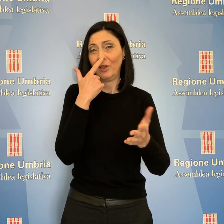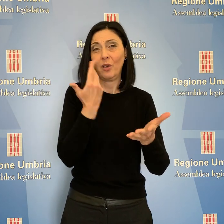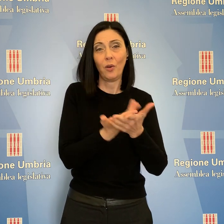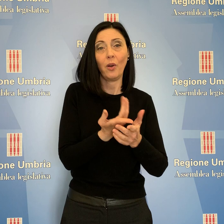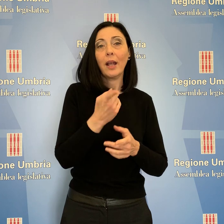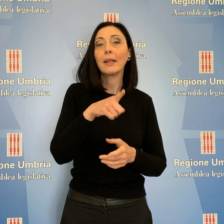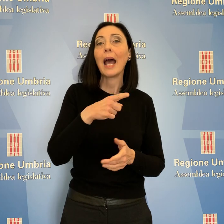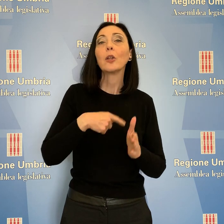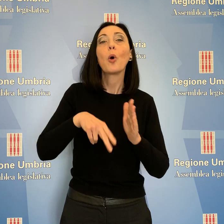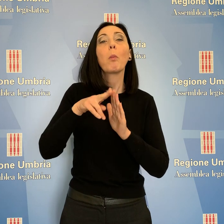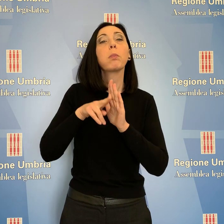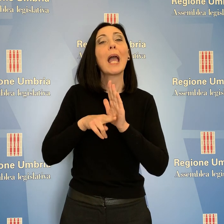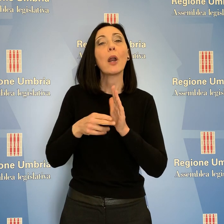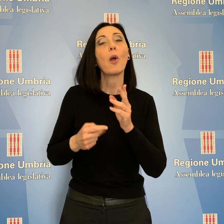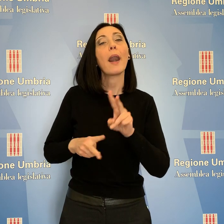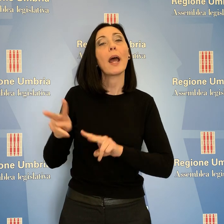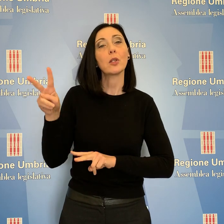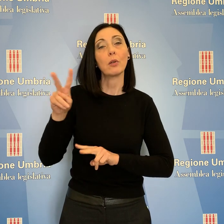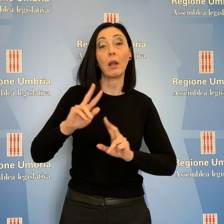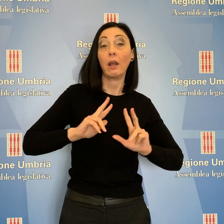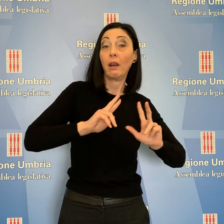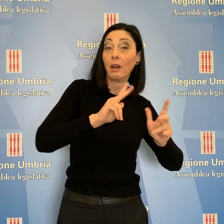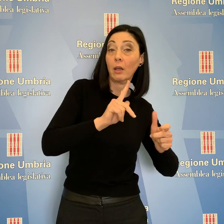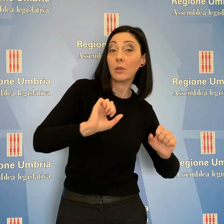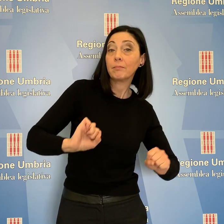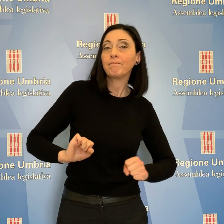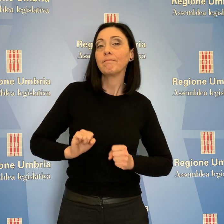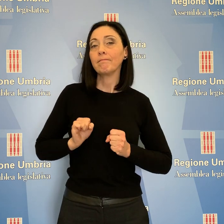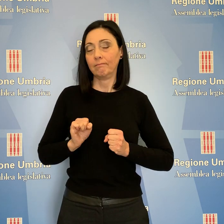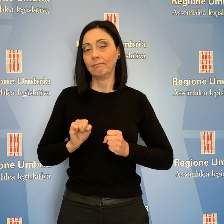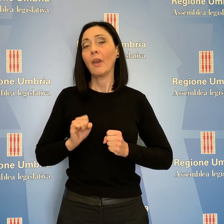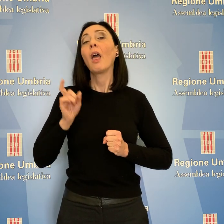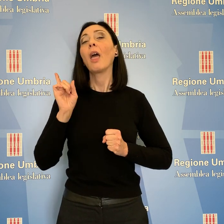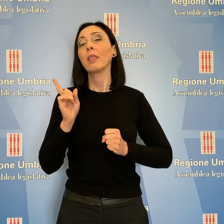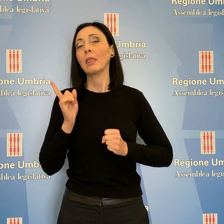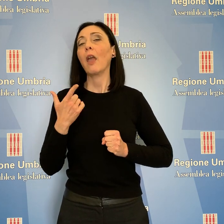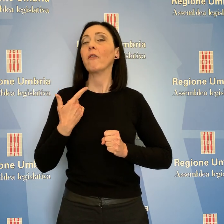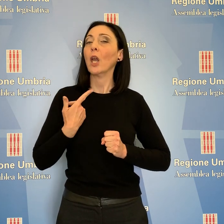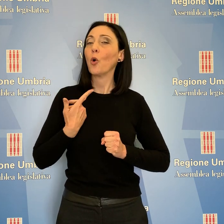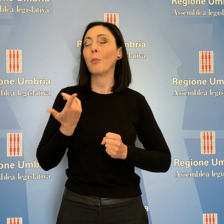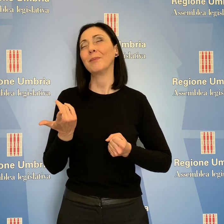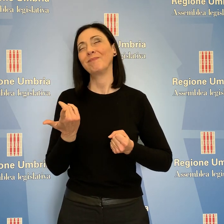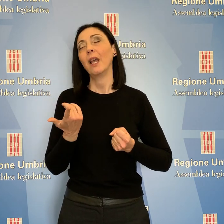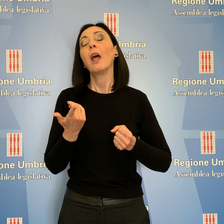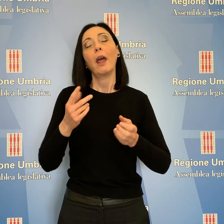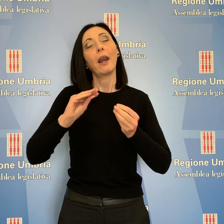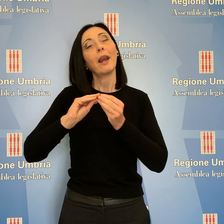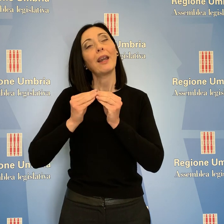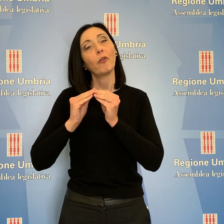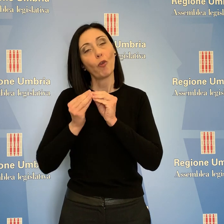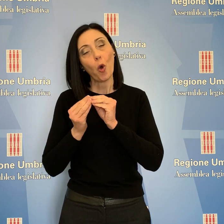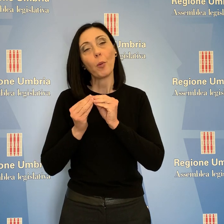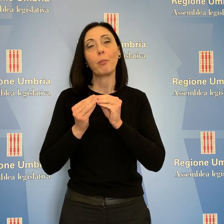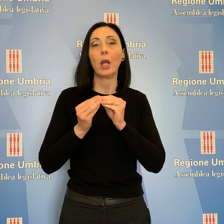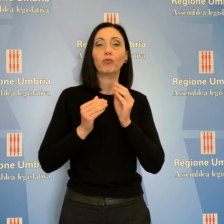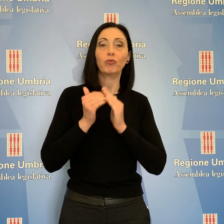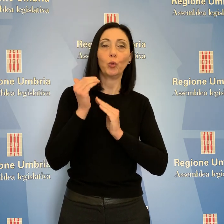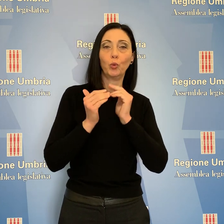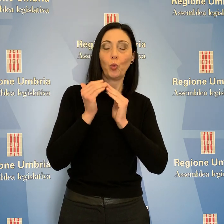Nazionale di Ripresa e Resilienza è strumento che deve essere accompagnato da riforme strutturali. Le regioni non avranno una quota